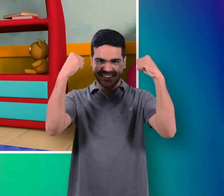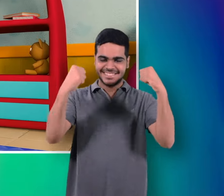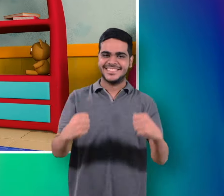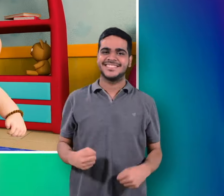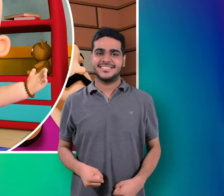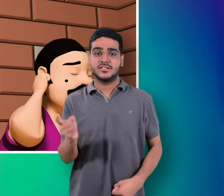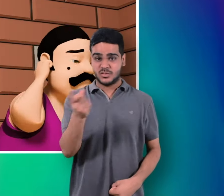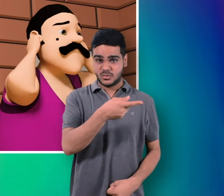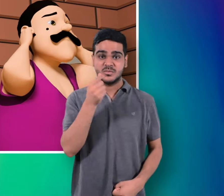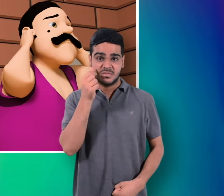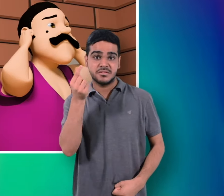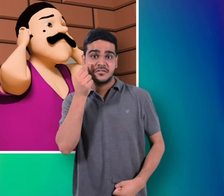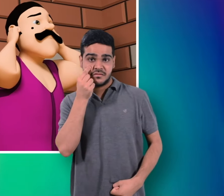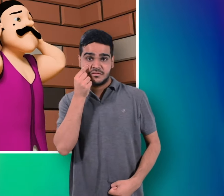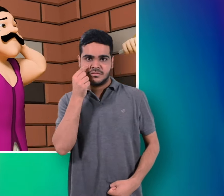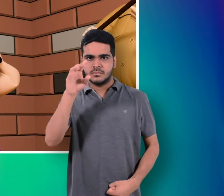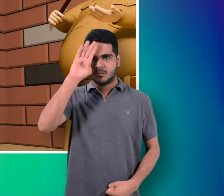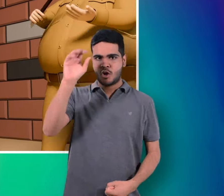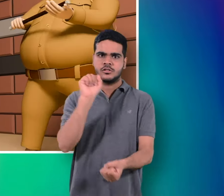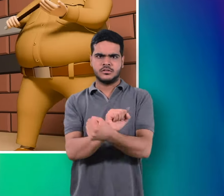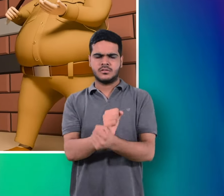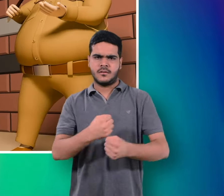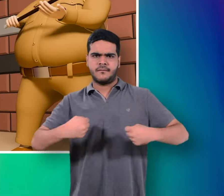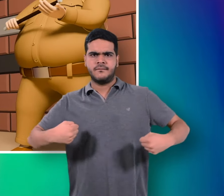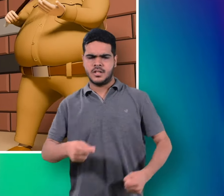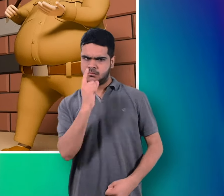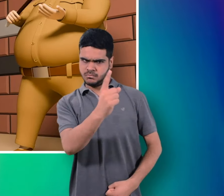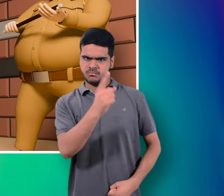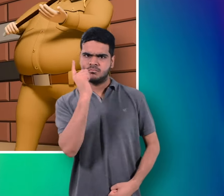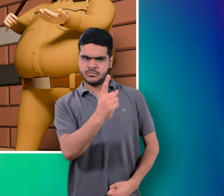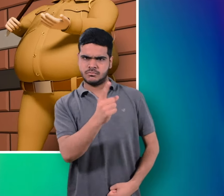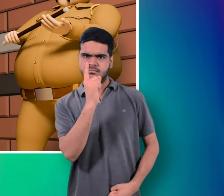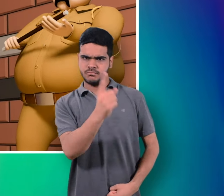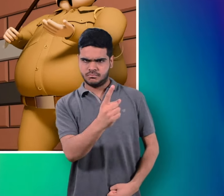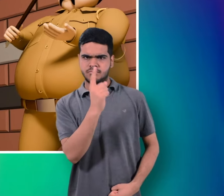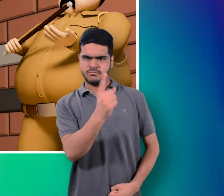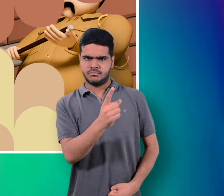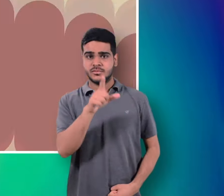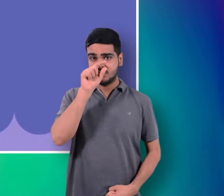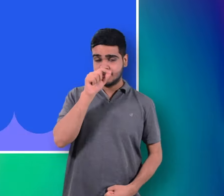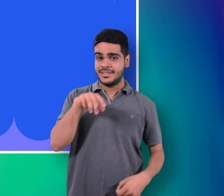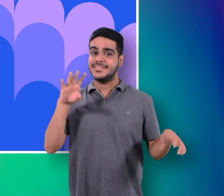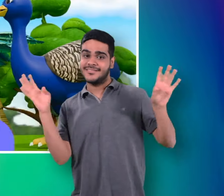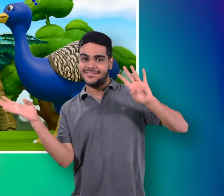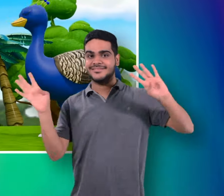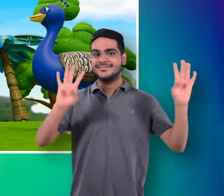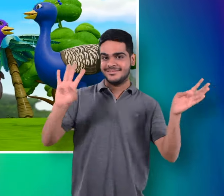उन चोरों की खूब खबरली मोटे थाने दार ने मोरों को भी